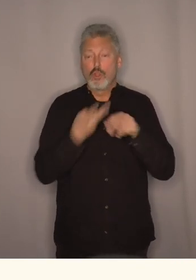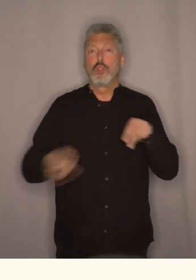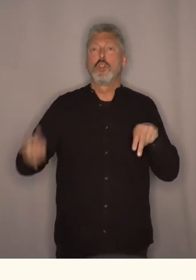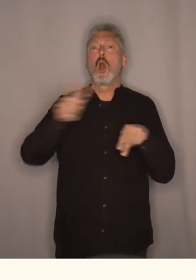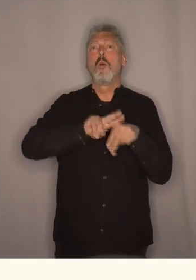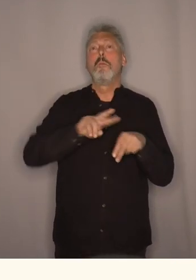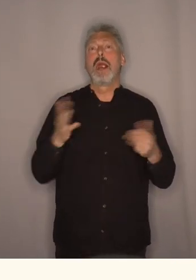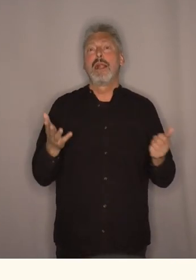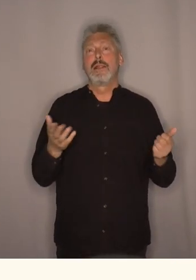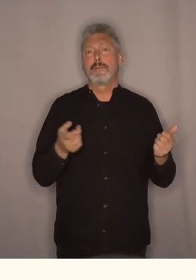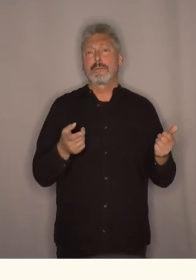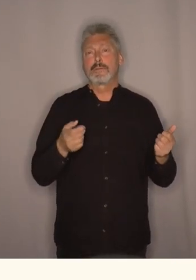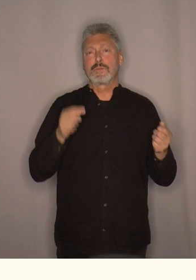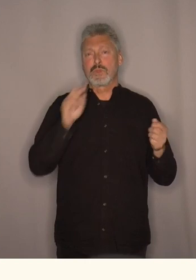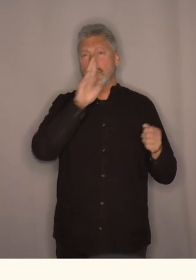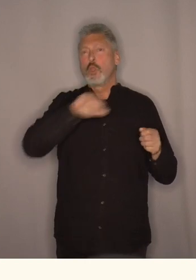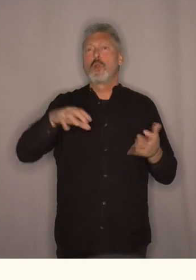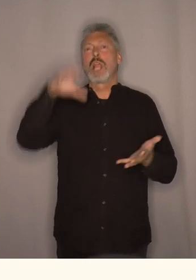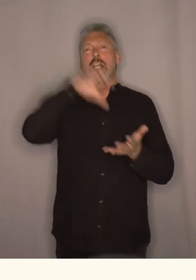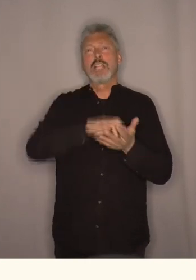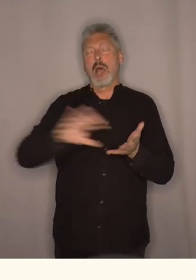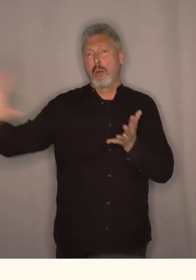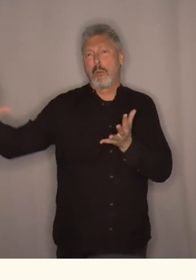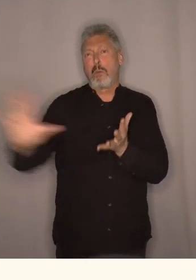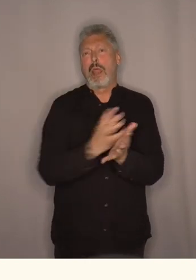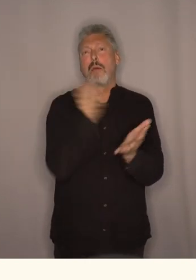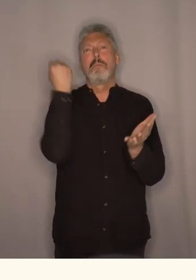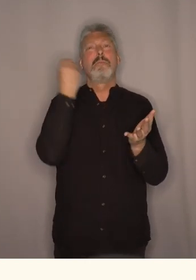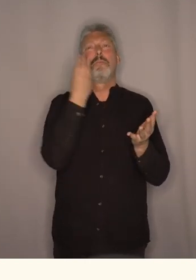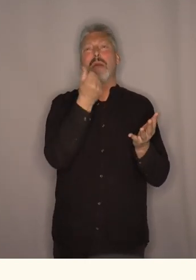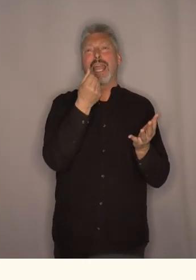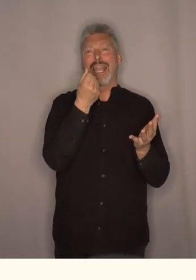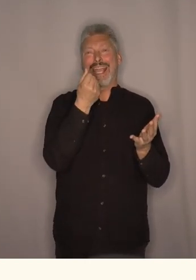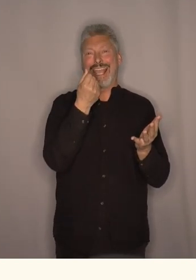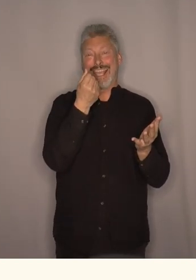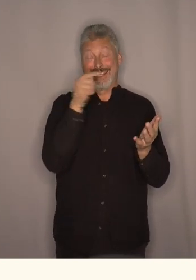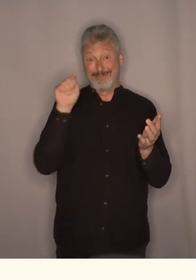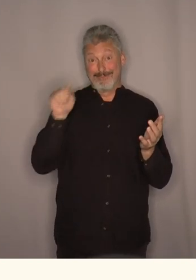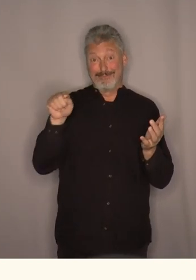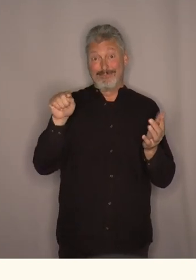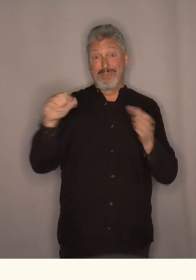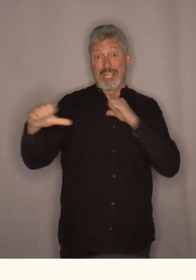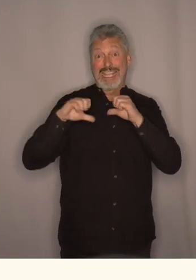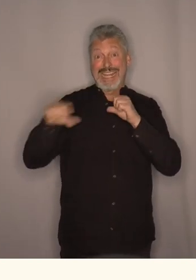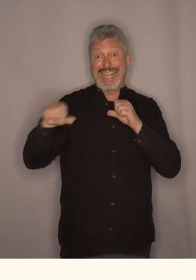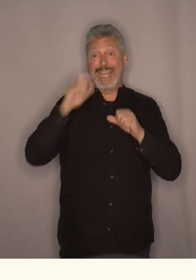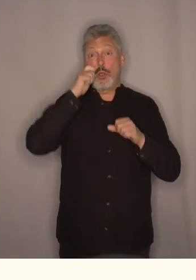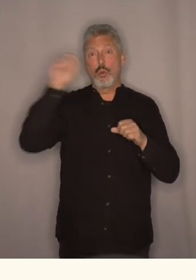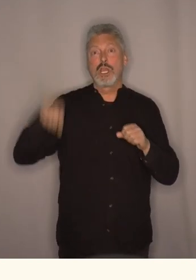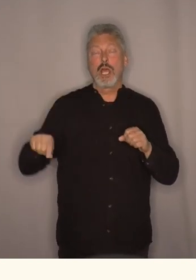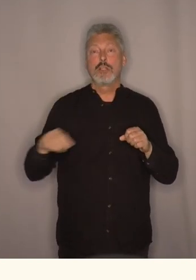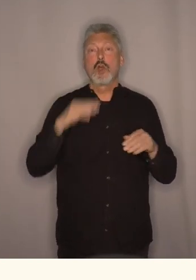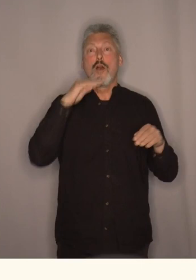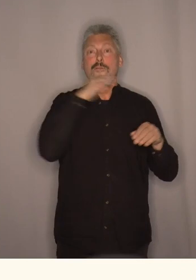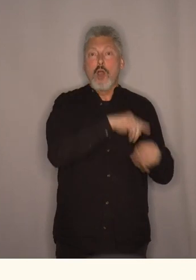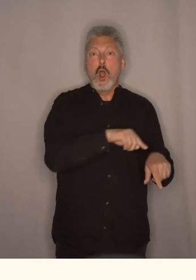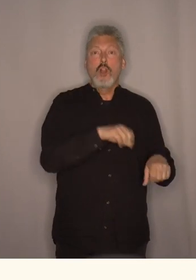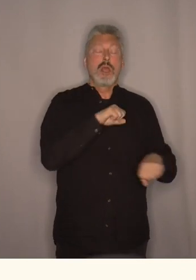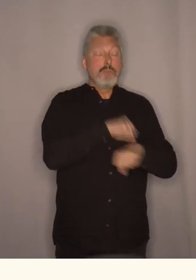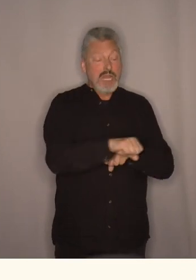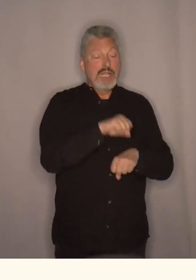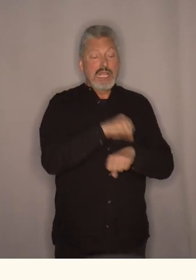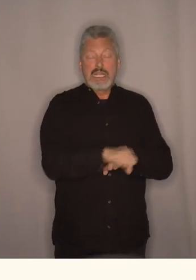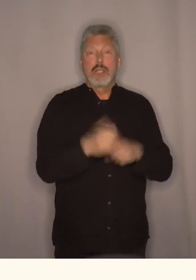Og mens den norske staten da håver inn penger på krigen i Ukraina så står altså folk som sliter